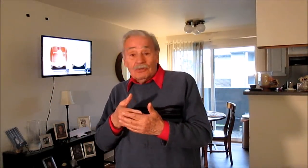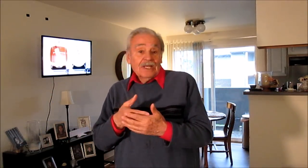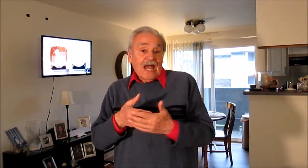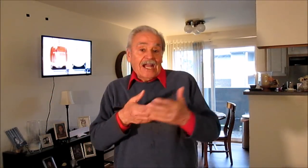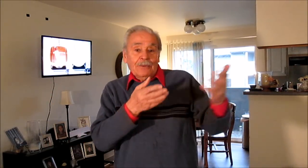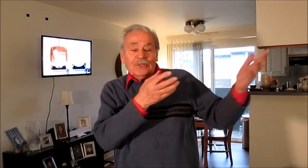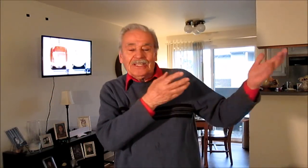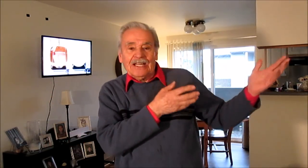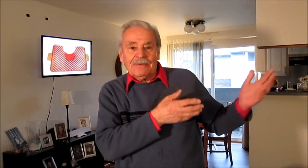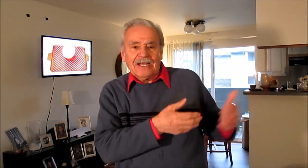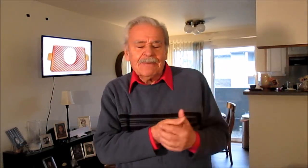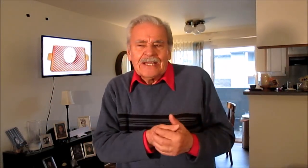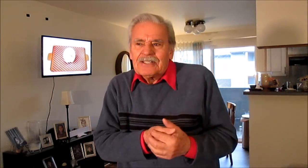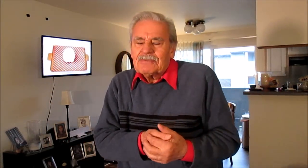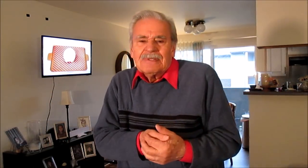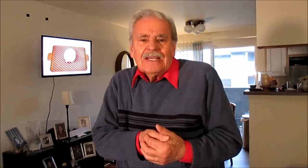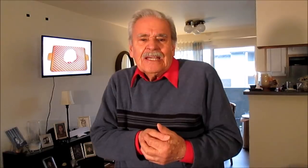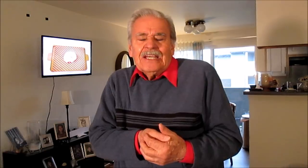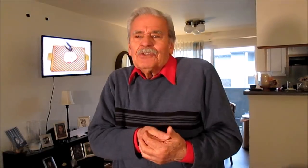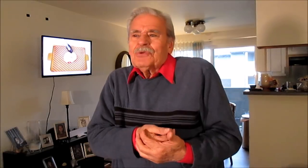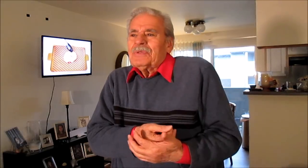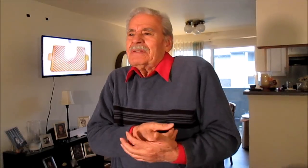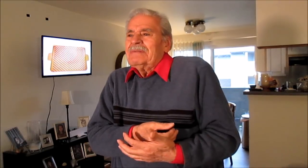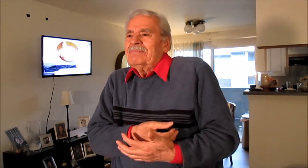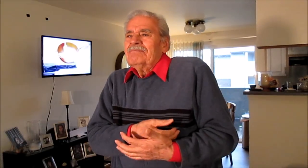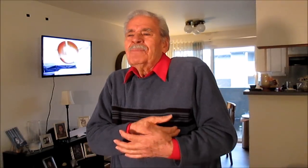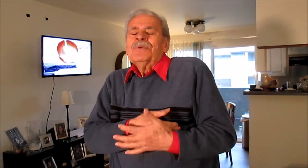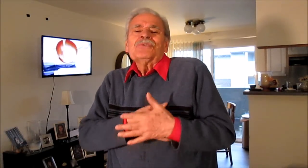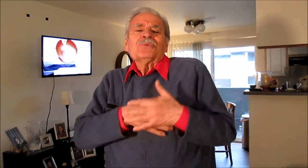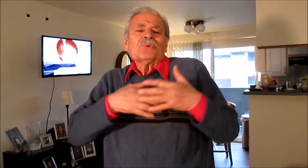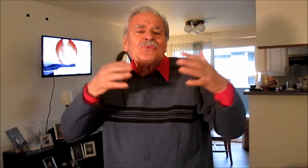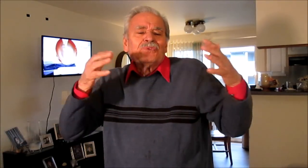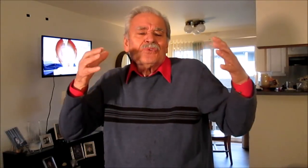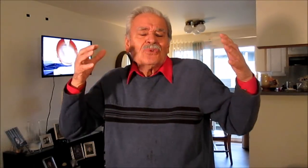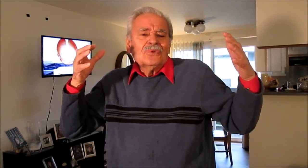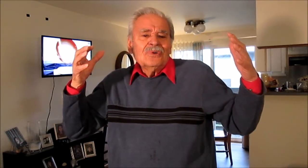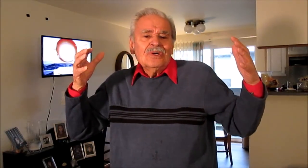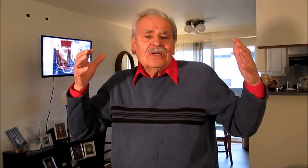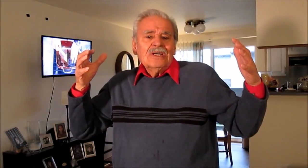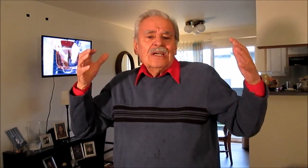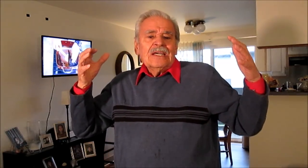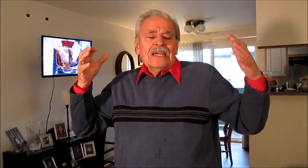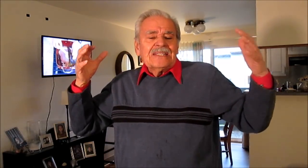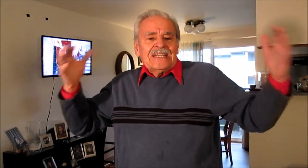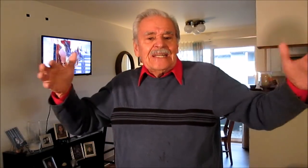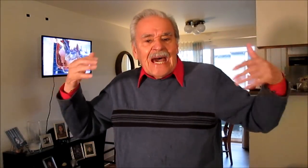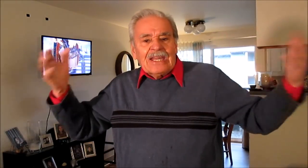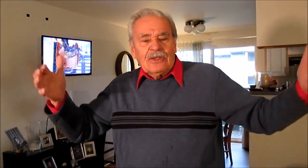yo acabo de estar en Las Vegas, Las Vegas es un monstruoso escenario